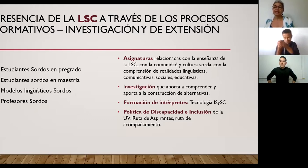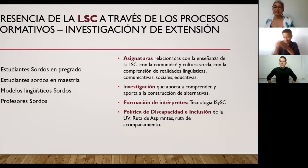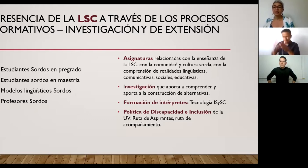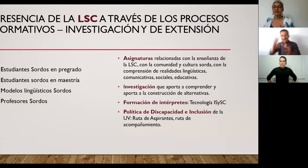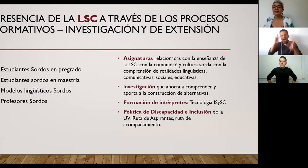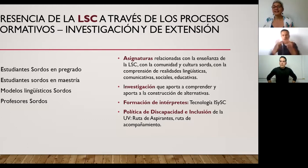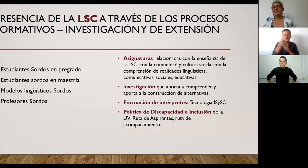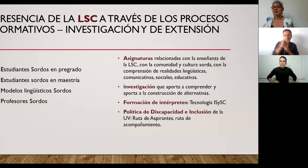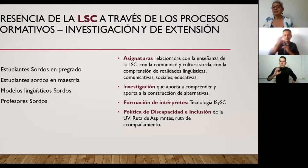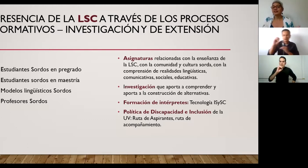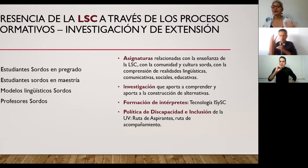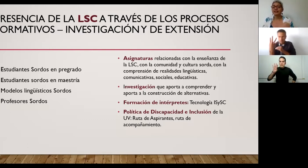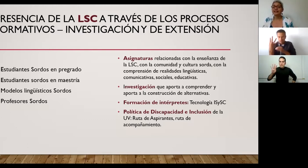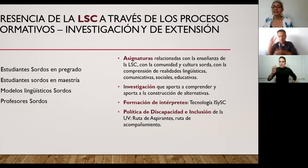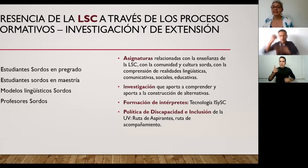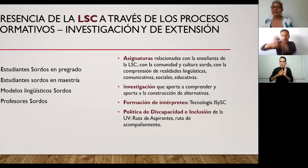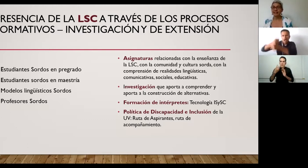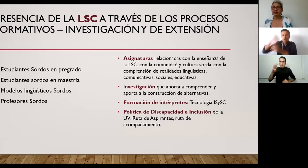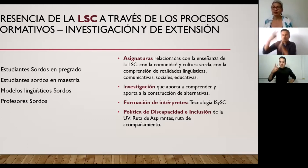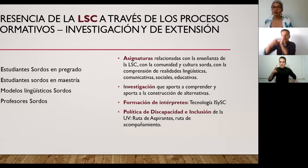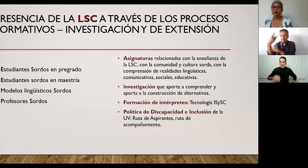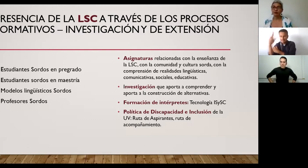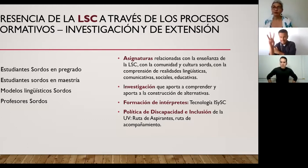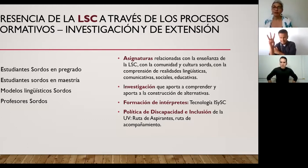esa política que está pasando hoy en día que tenga que ver con los sordos